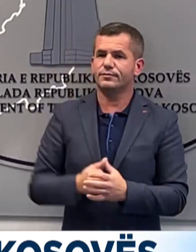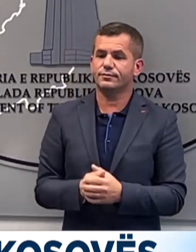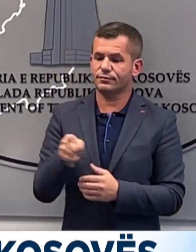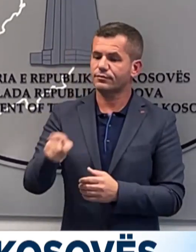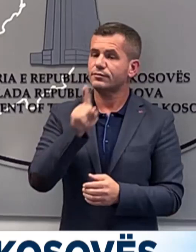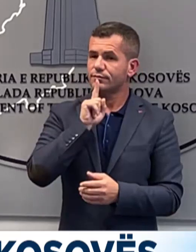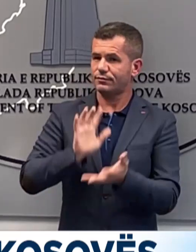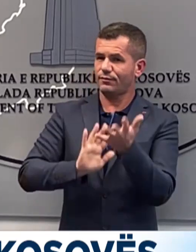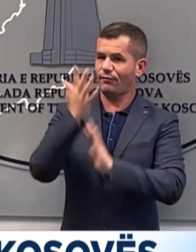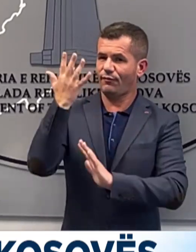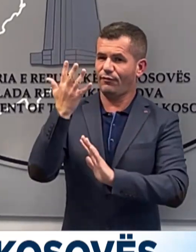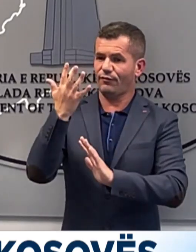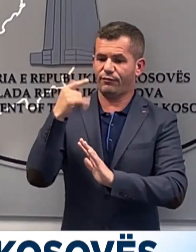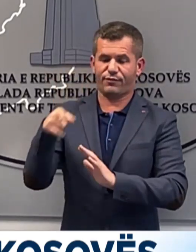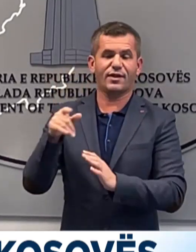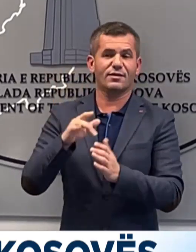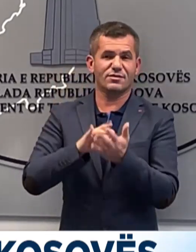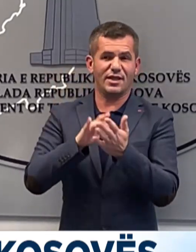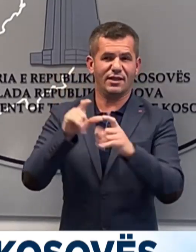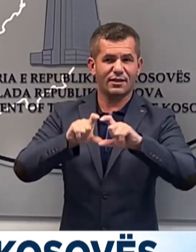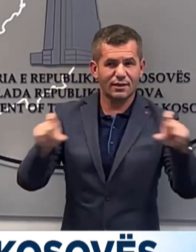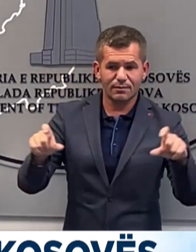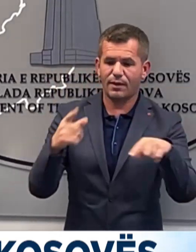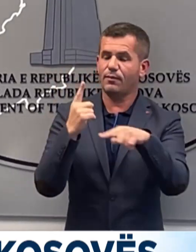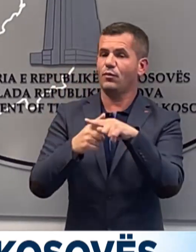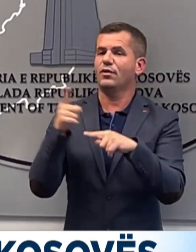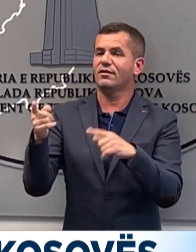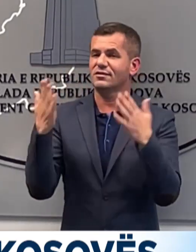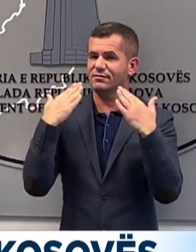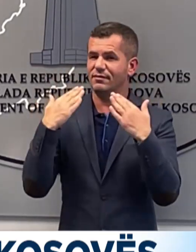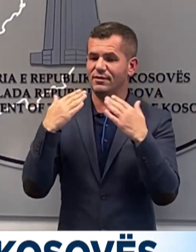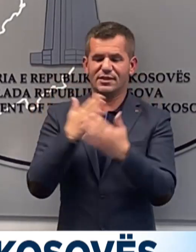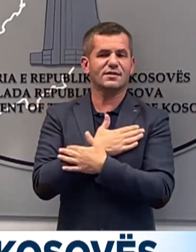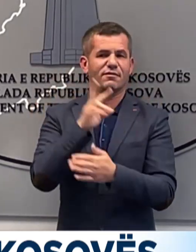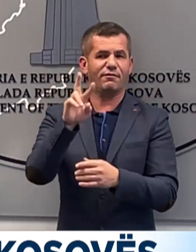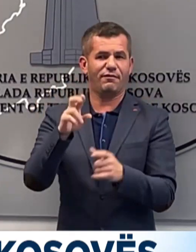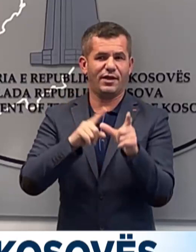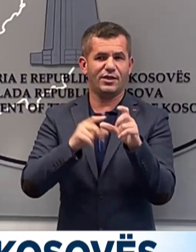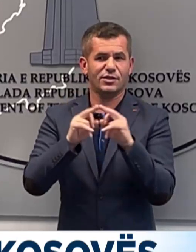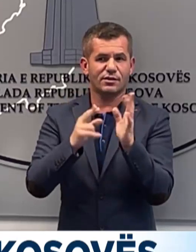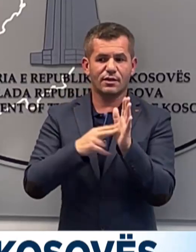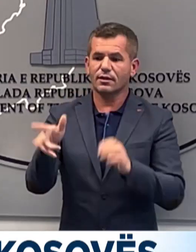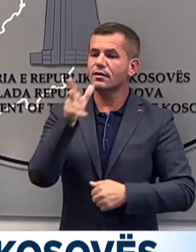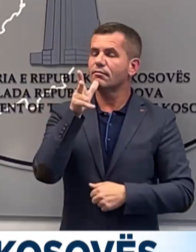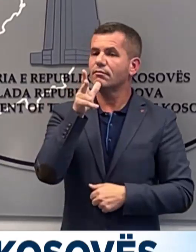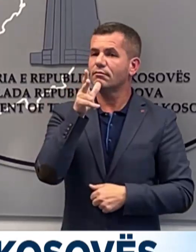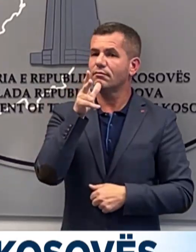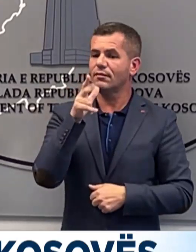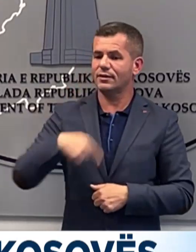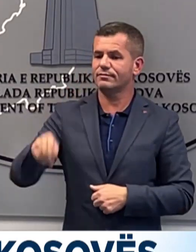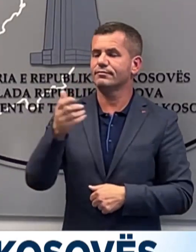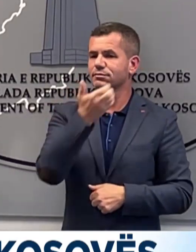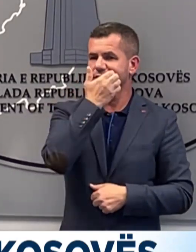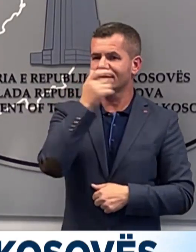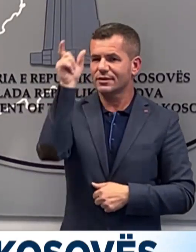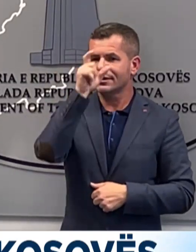e do gjenë qendrën e registrimit në dzubin potok dhe deshën një sojëvën zveçan, pikrish donin që të mos kënë ku të pajisën qytetarët